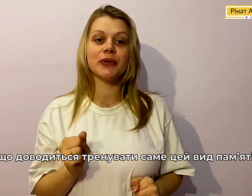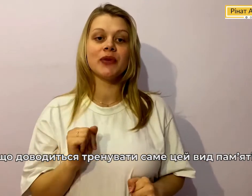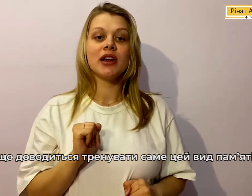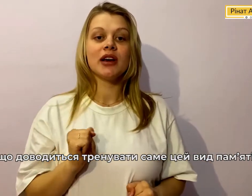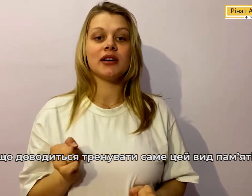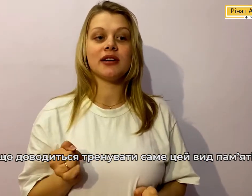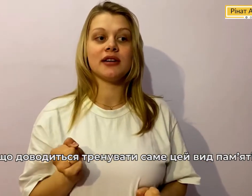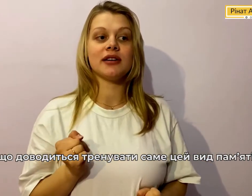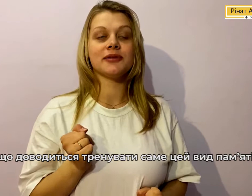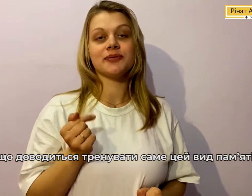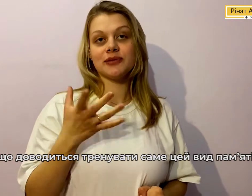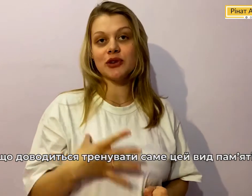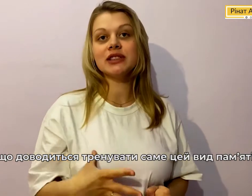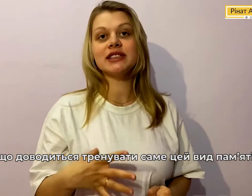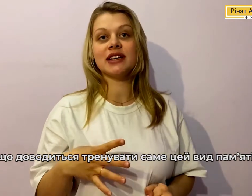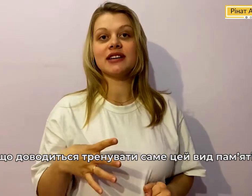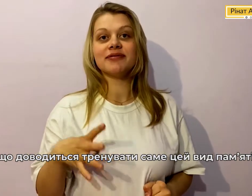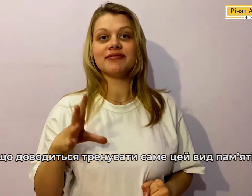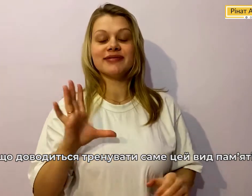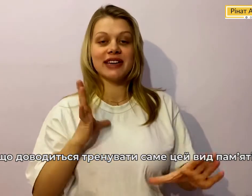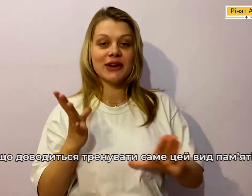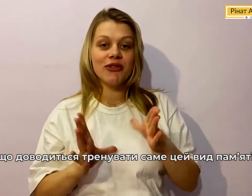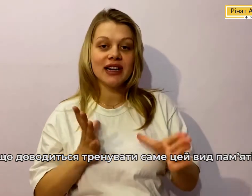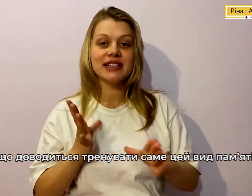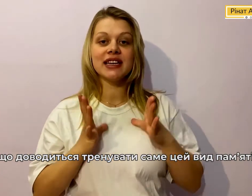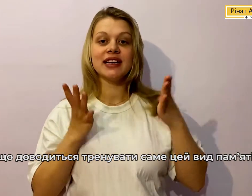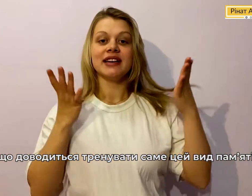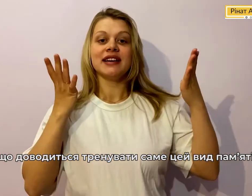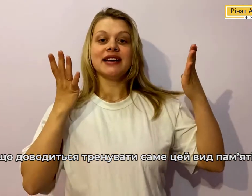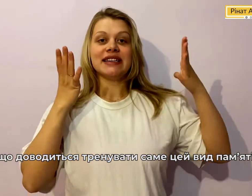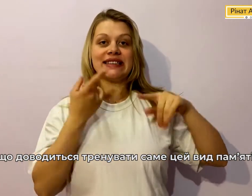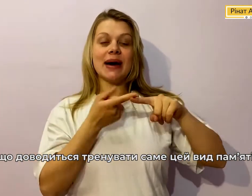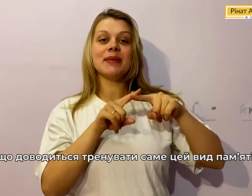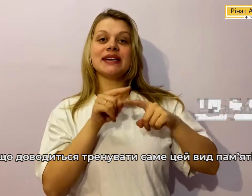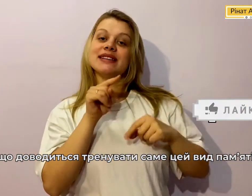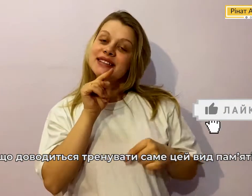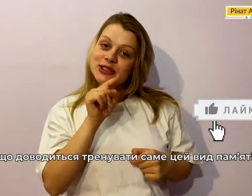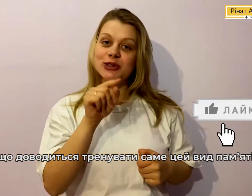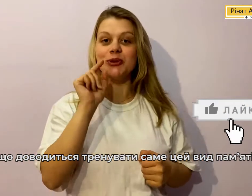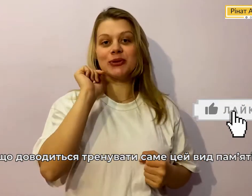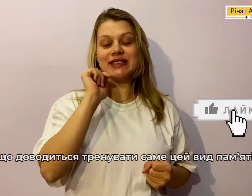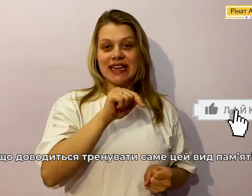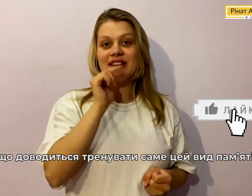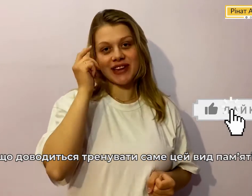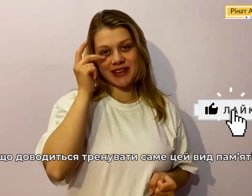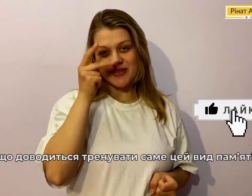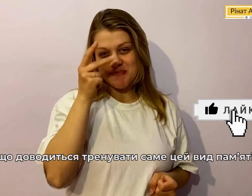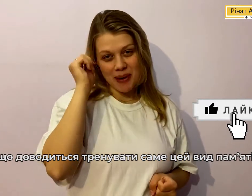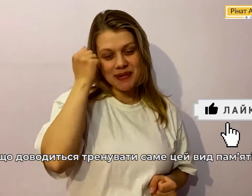Доводиться Тренувати Саме цей вид пам